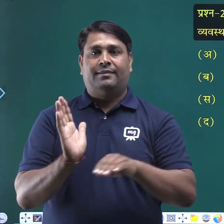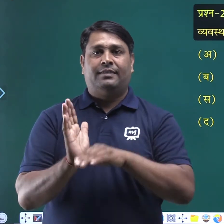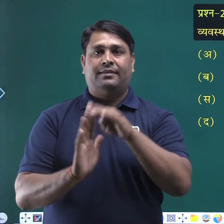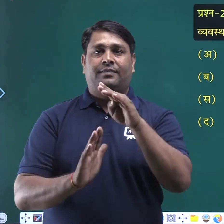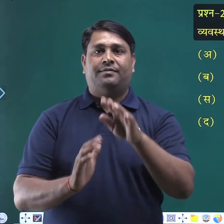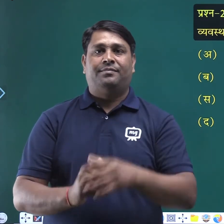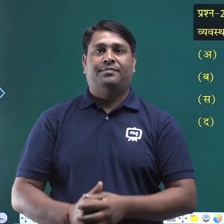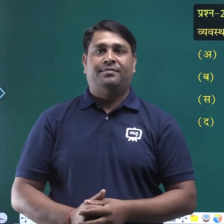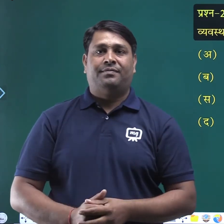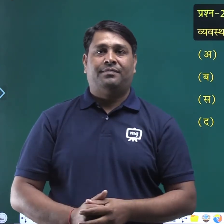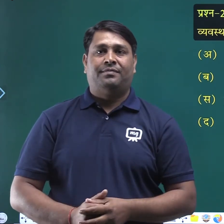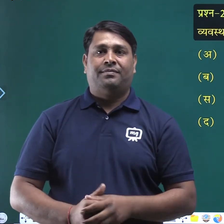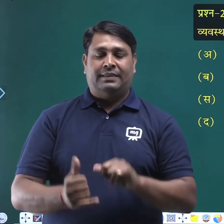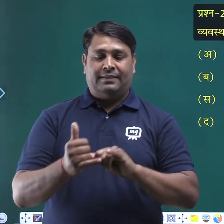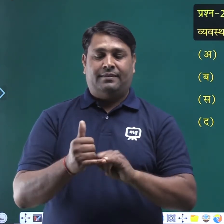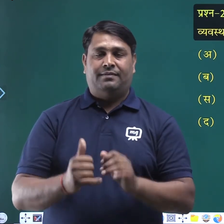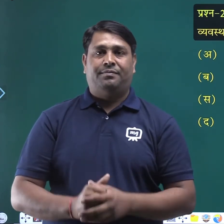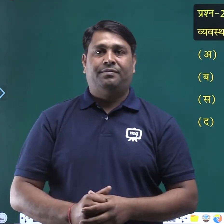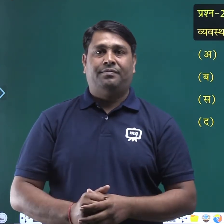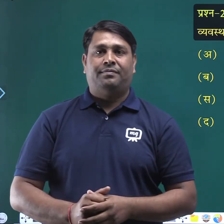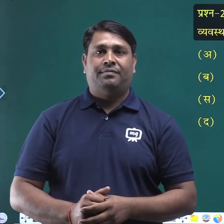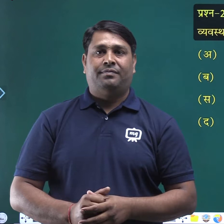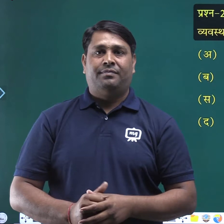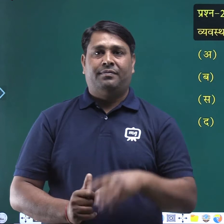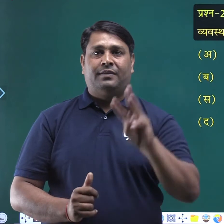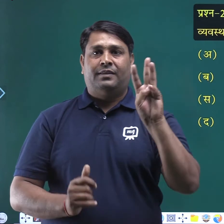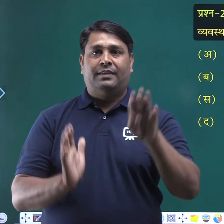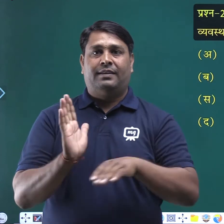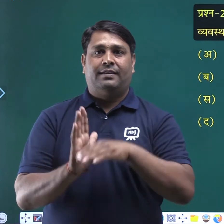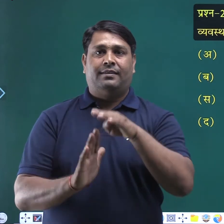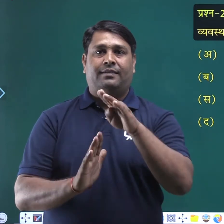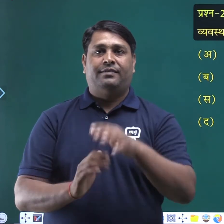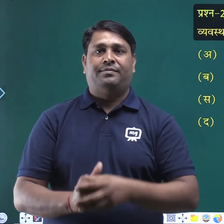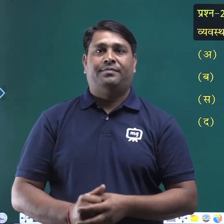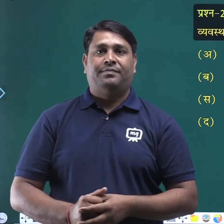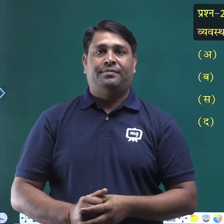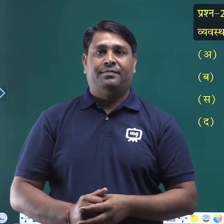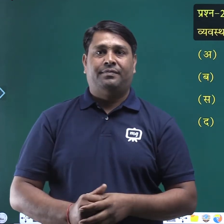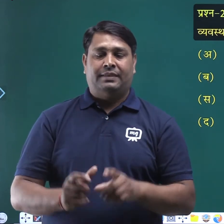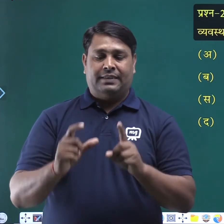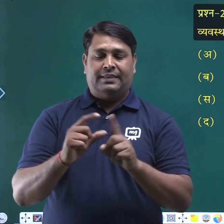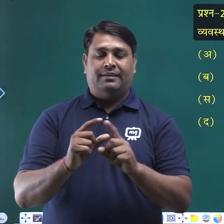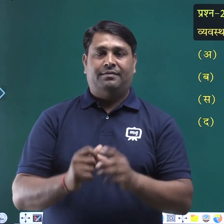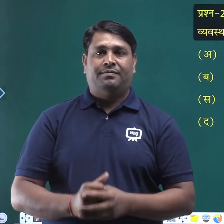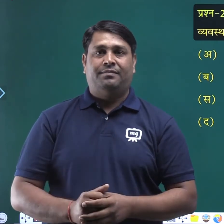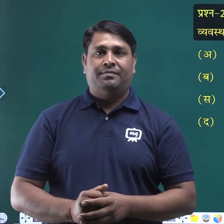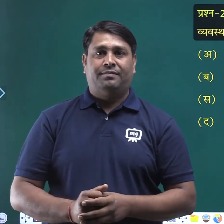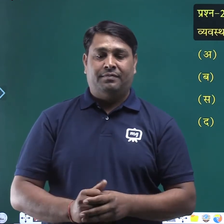स्तरिये से त्रीस स्तरिये दै